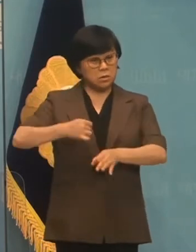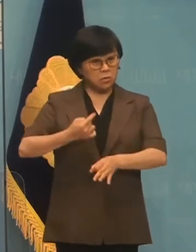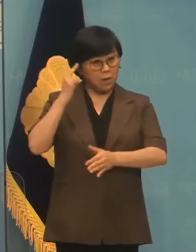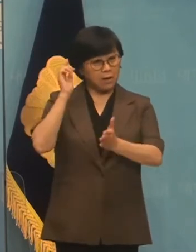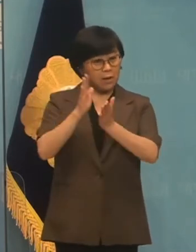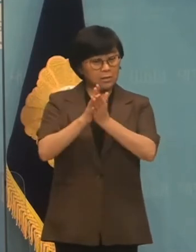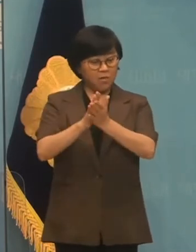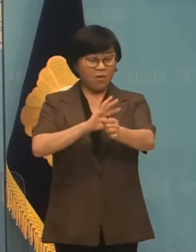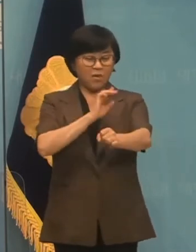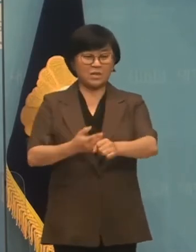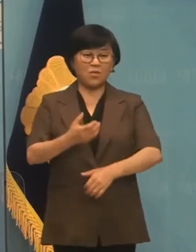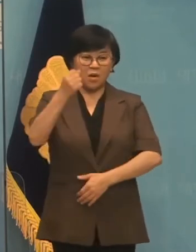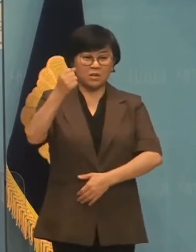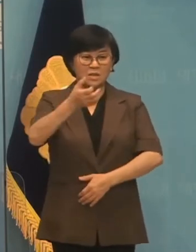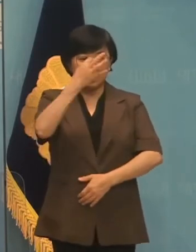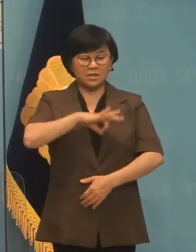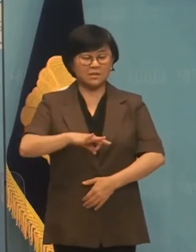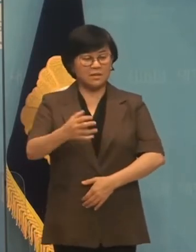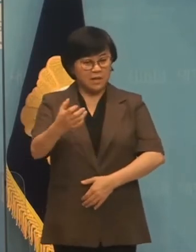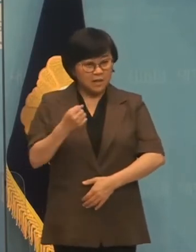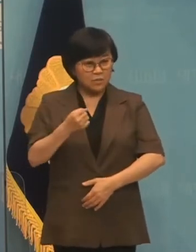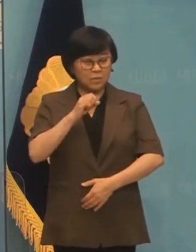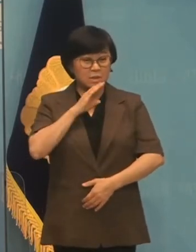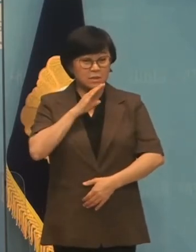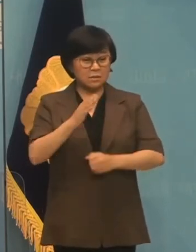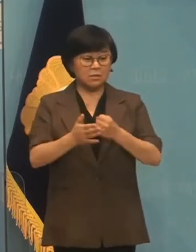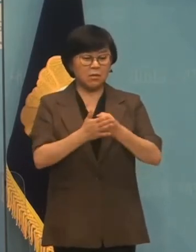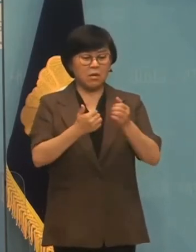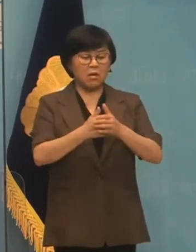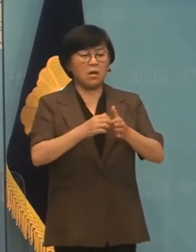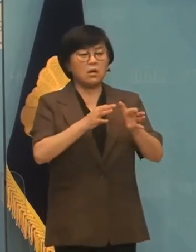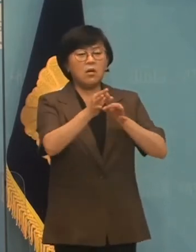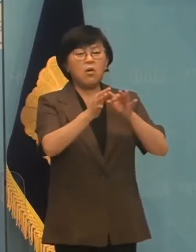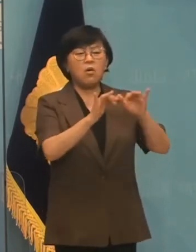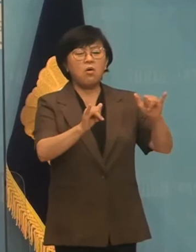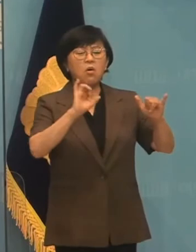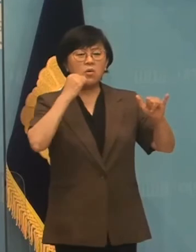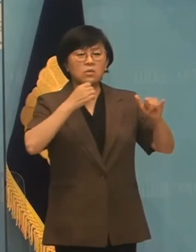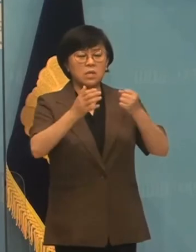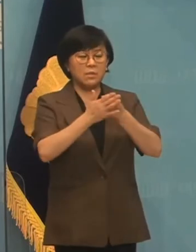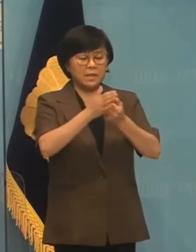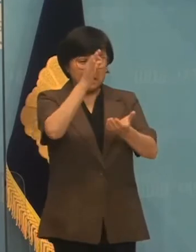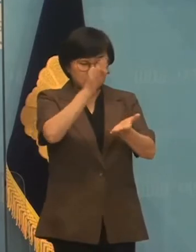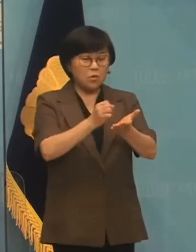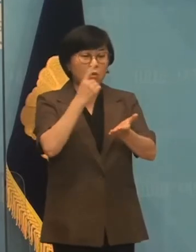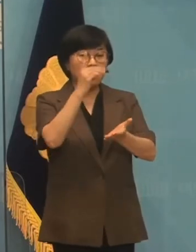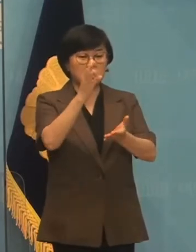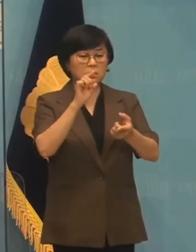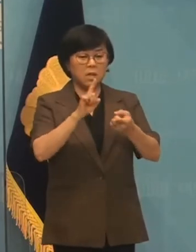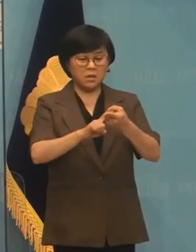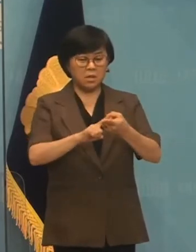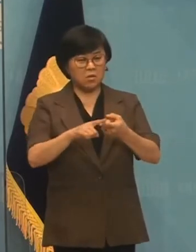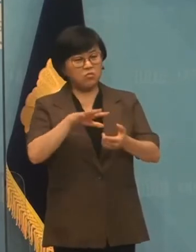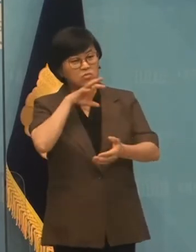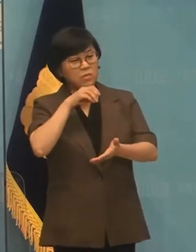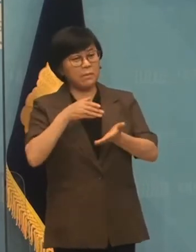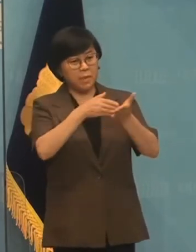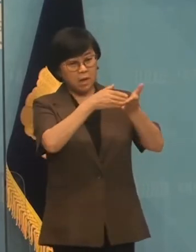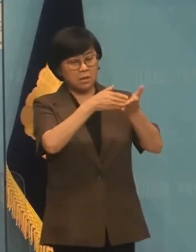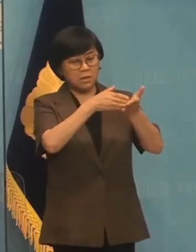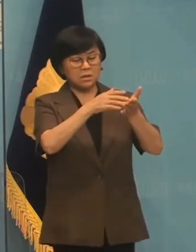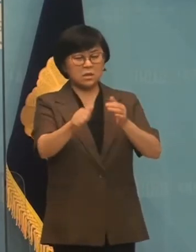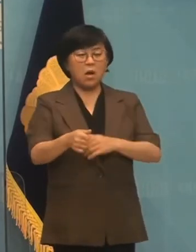기득권과 이익은 깜짝같이 생기면서 취업계층 시민들의 최저임금을 악세우는 건 한마디로